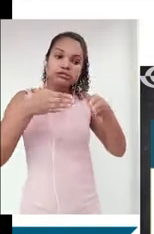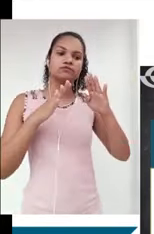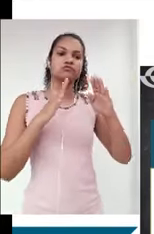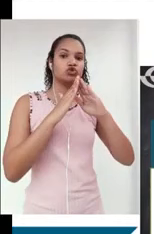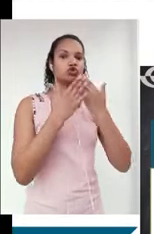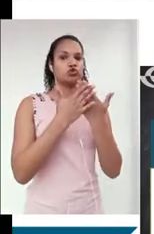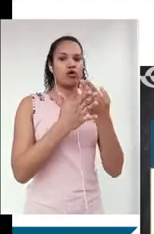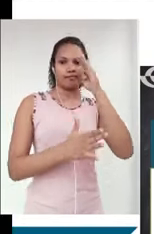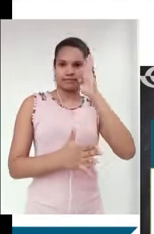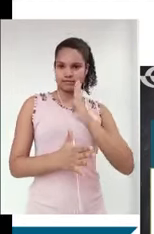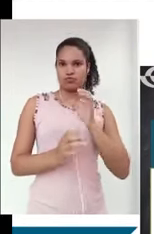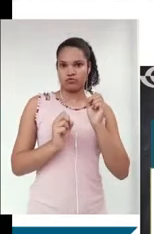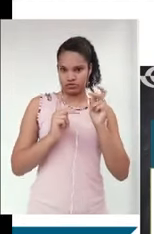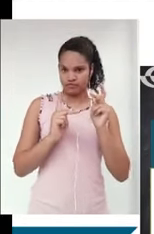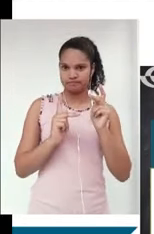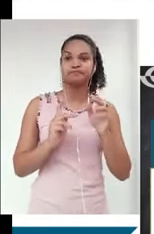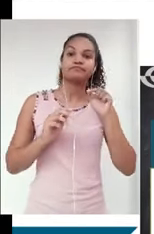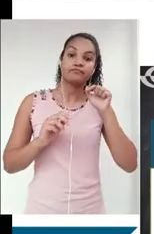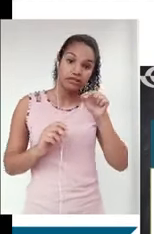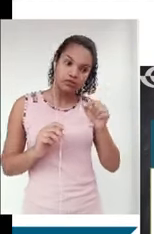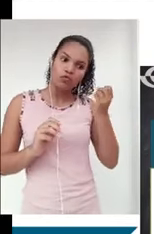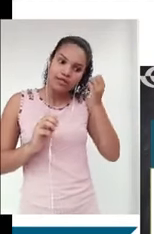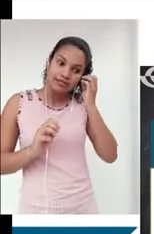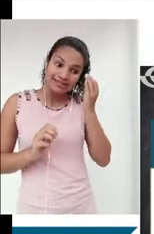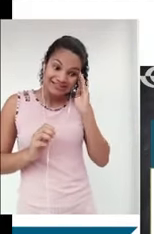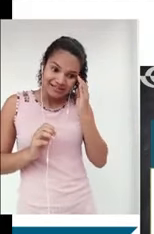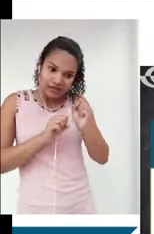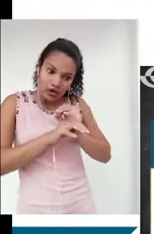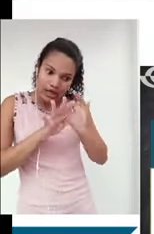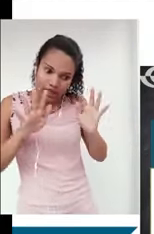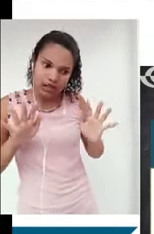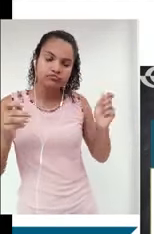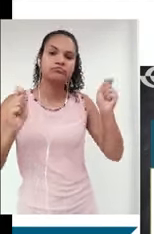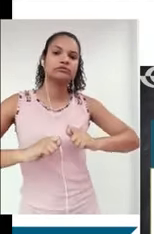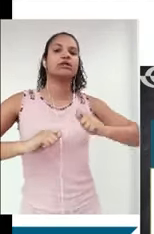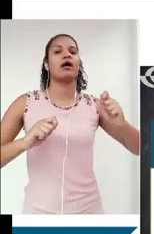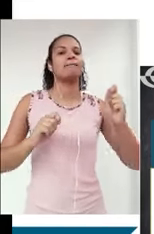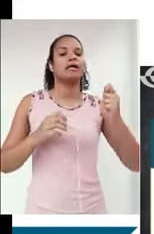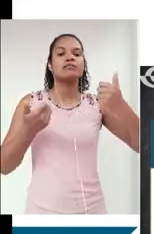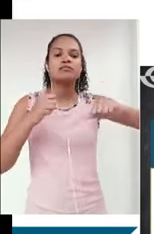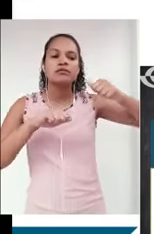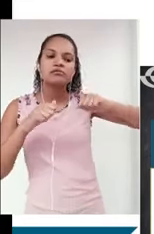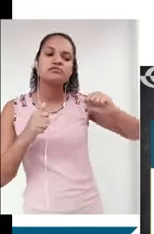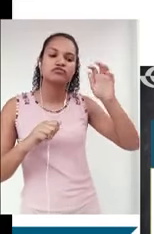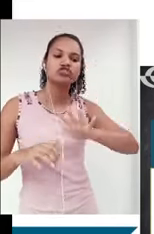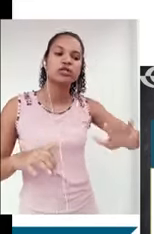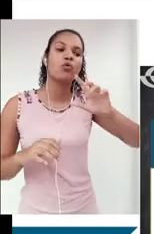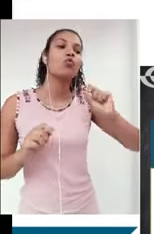tema nas escolas brasileiras, certo? Então, a partir dessa interpretação, você consegue ter uma análise geral do que a banca solicita